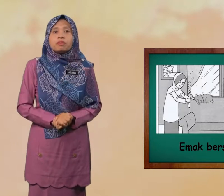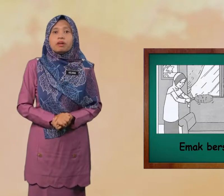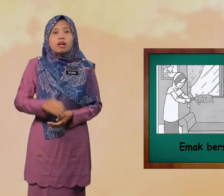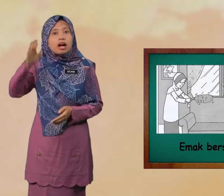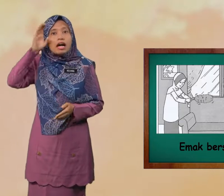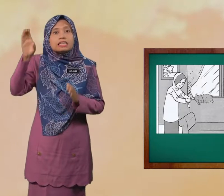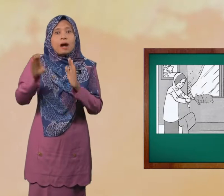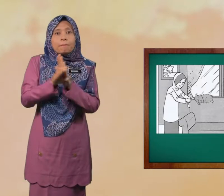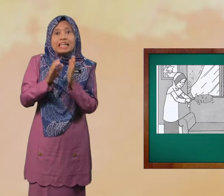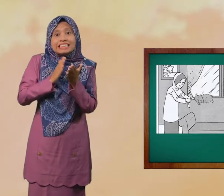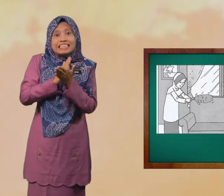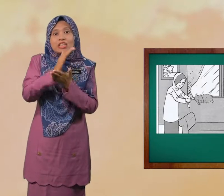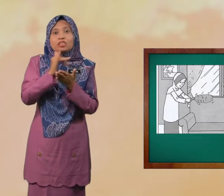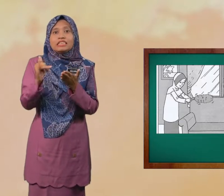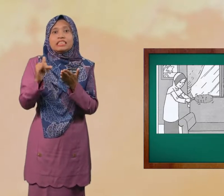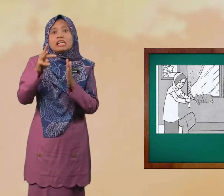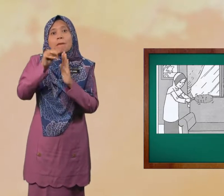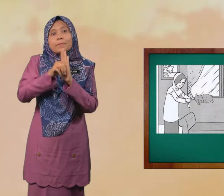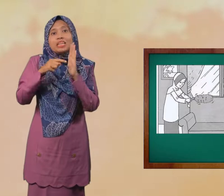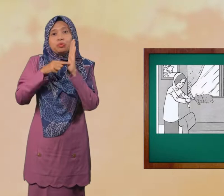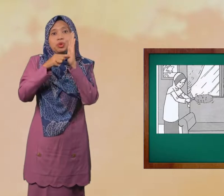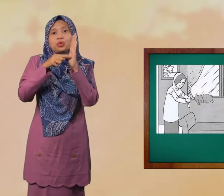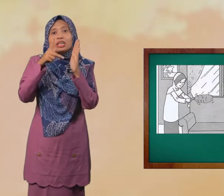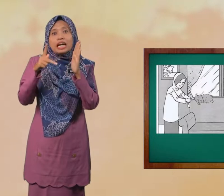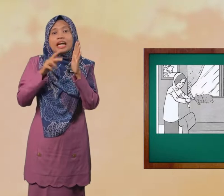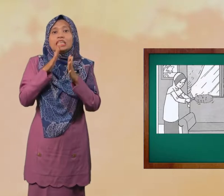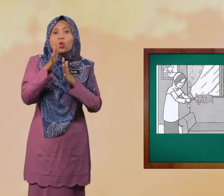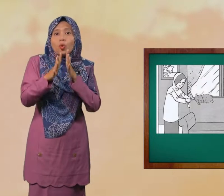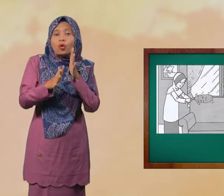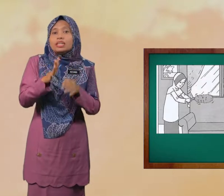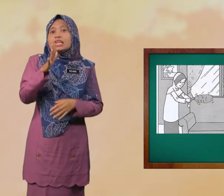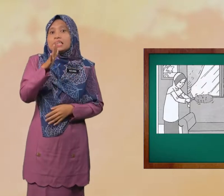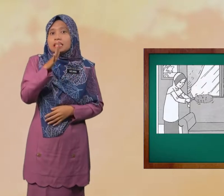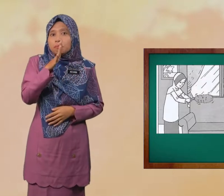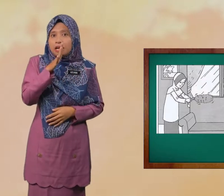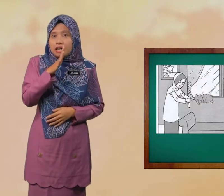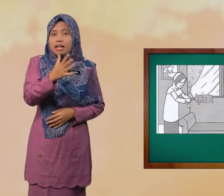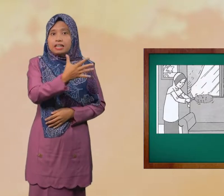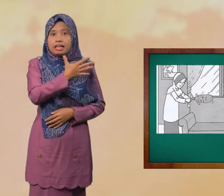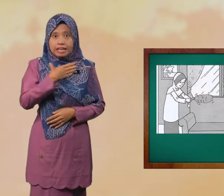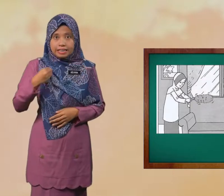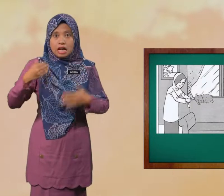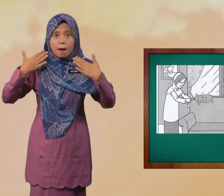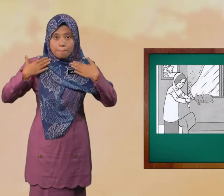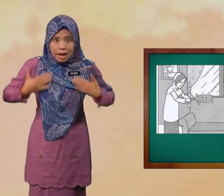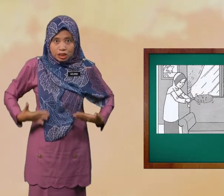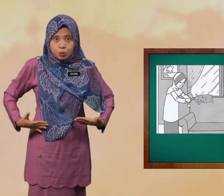Gambar Seterusnya Menunjukkan Kod Emak Dan Baju